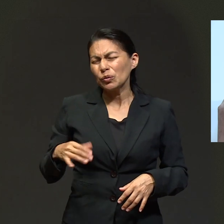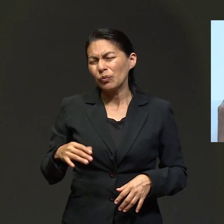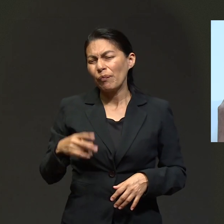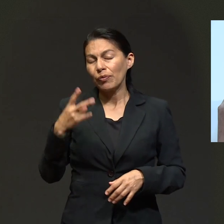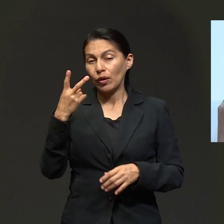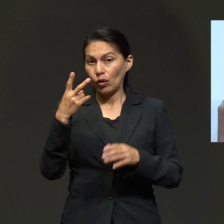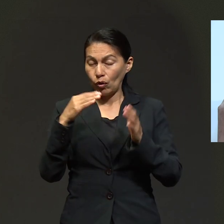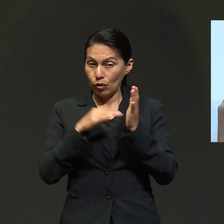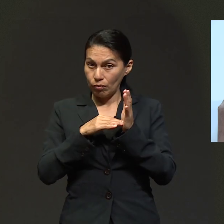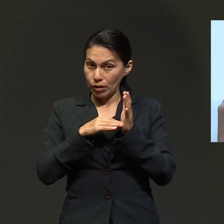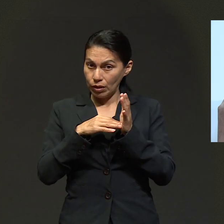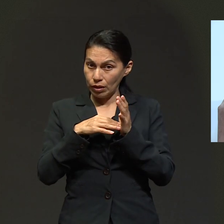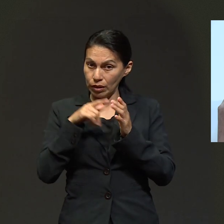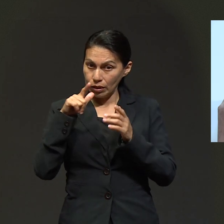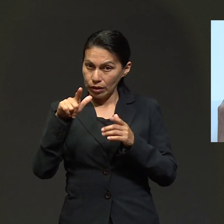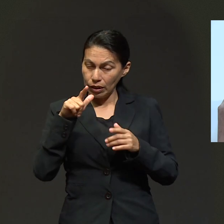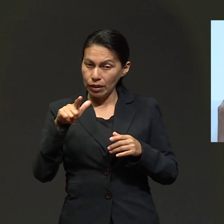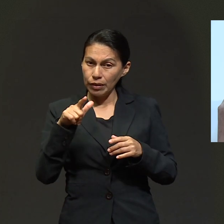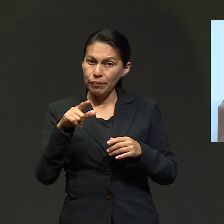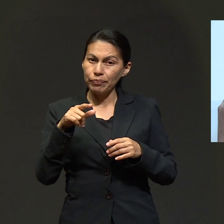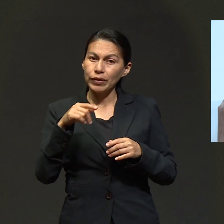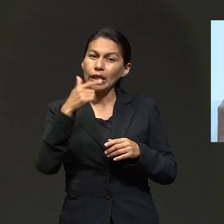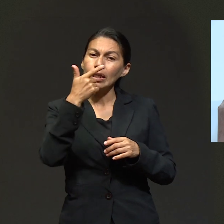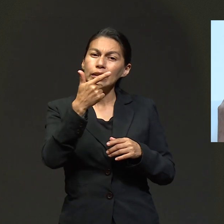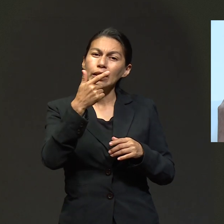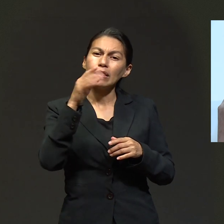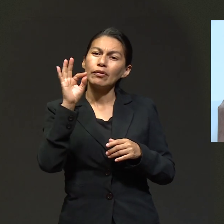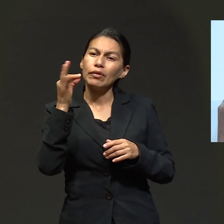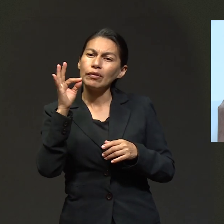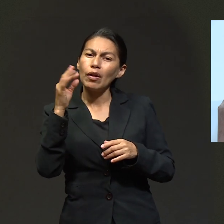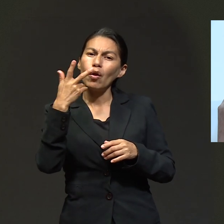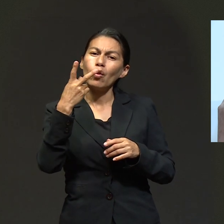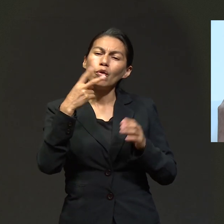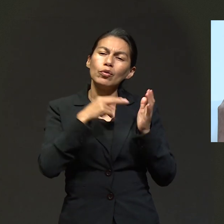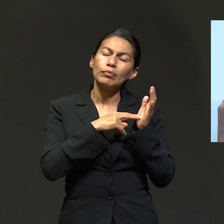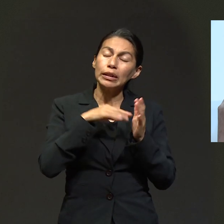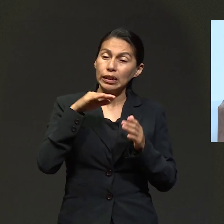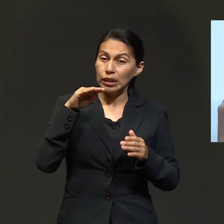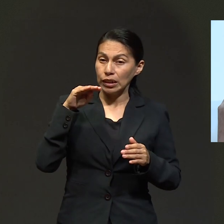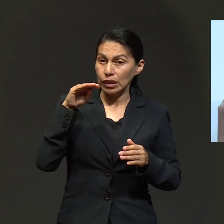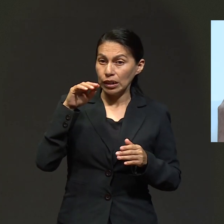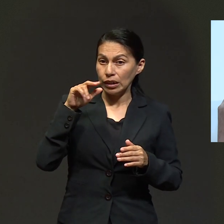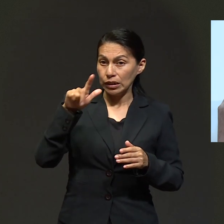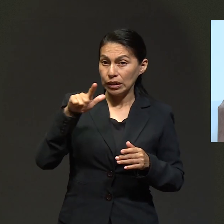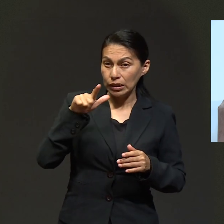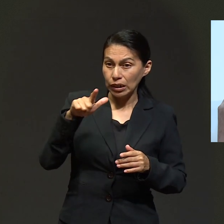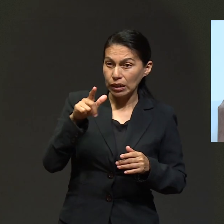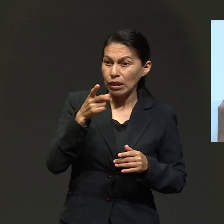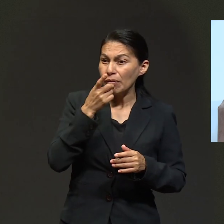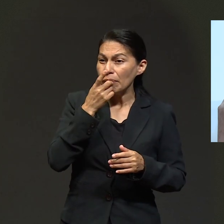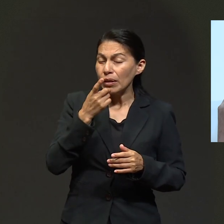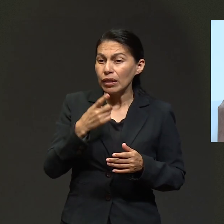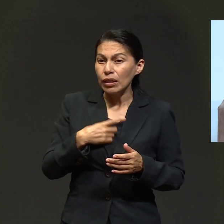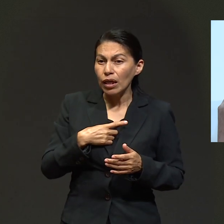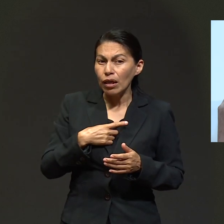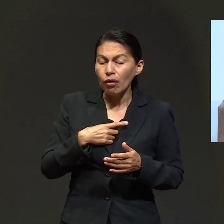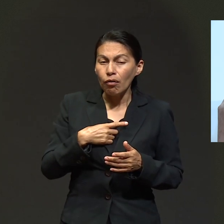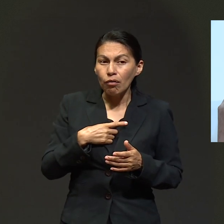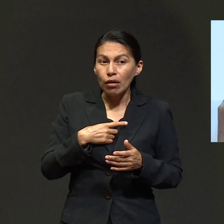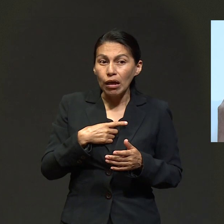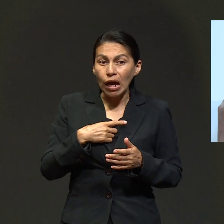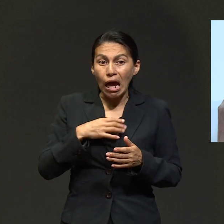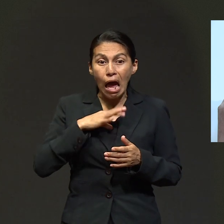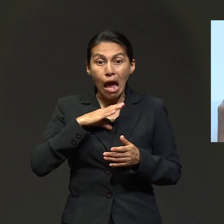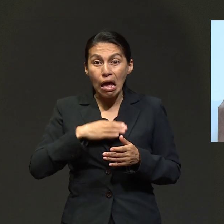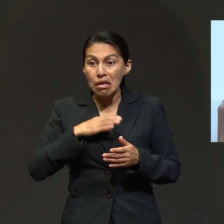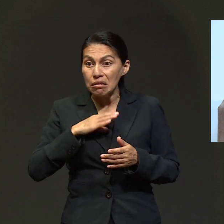Pero Dios me hizo el milagro en el 2017. Era un 7 de febrero de 2017 cuando me dijeron que